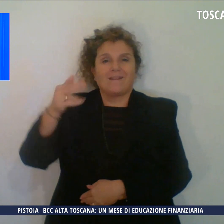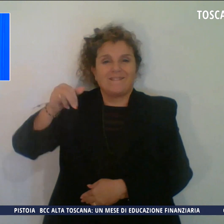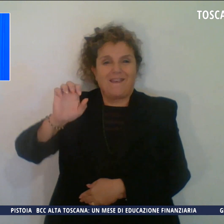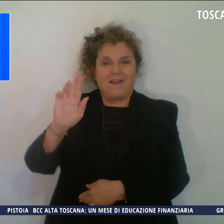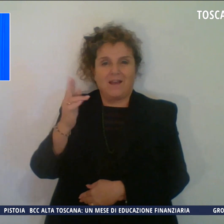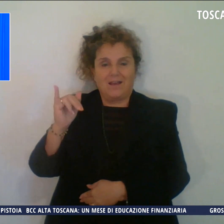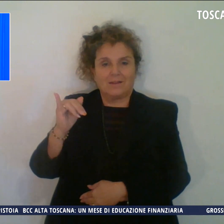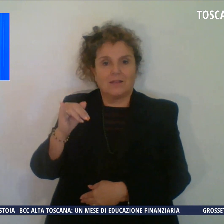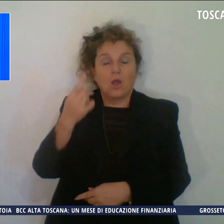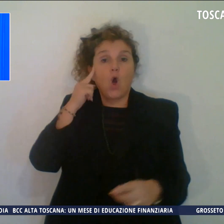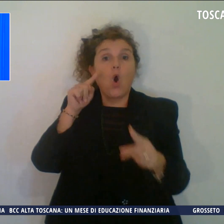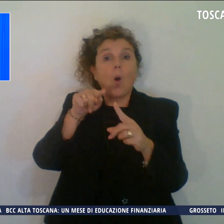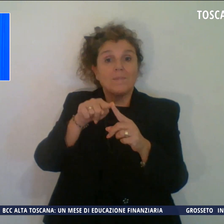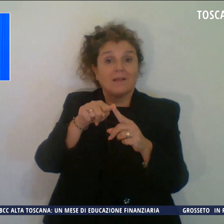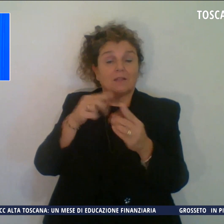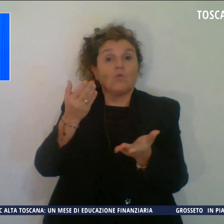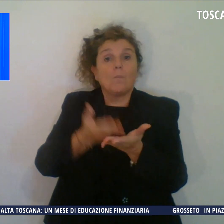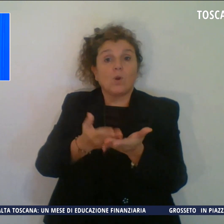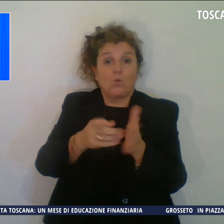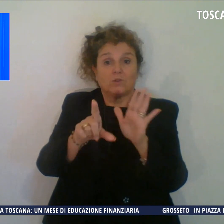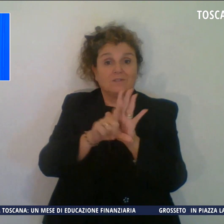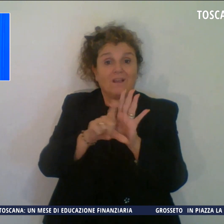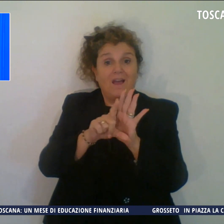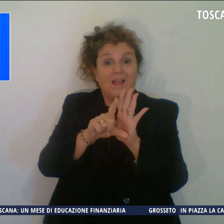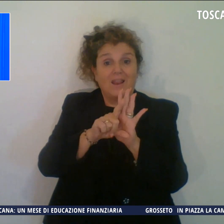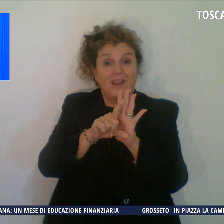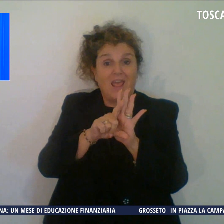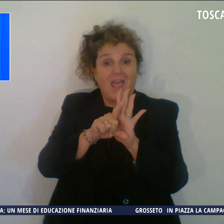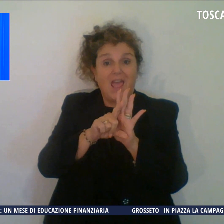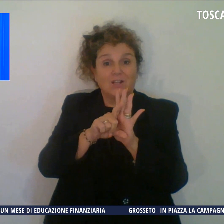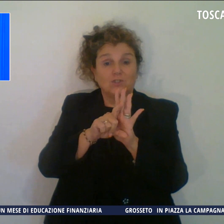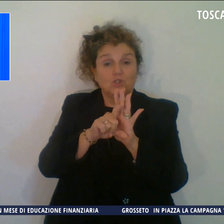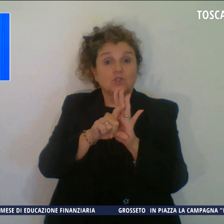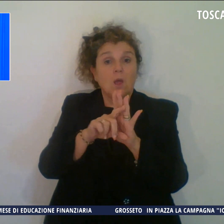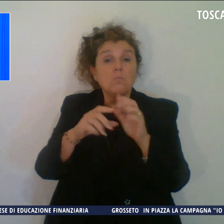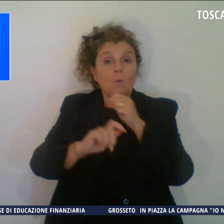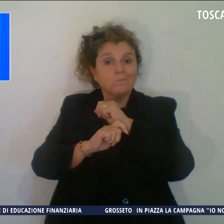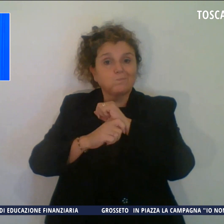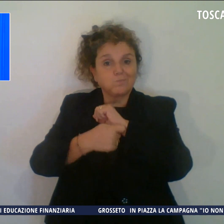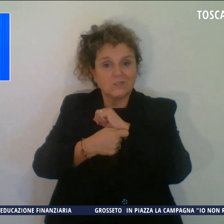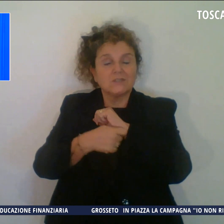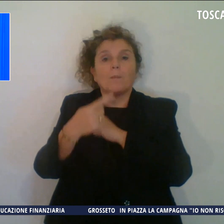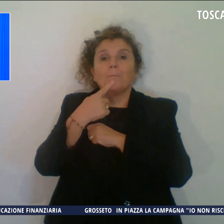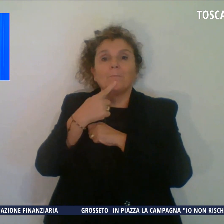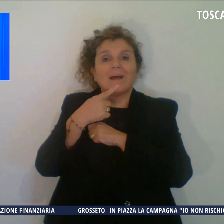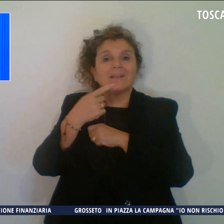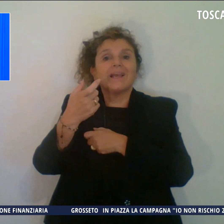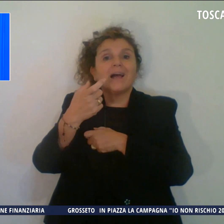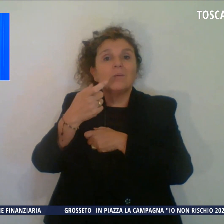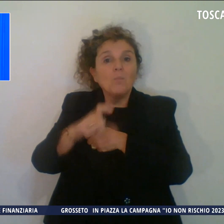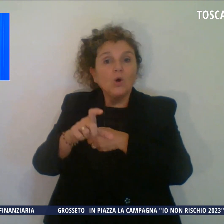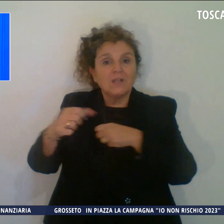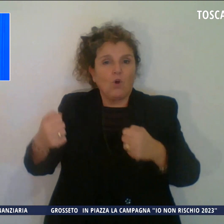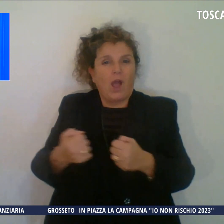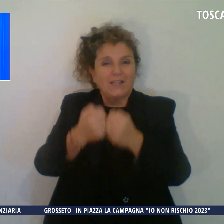Obiettivo delle proposte di legge inasprire le pene per chi causa un incidente perché guidava mentre